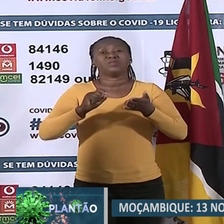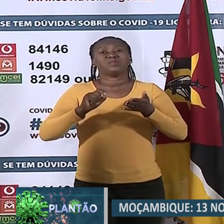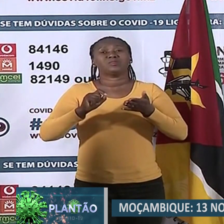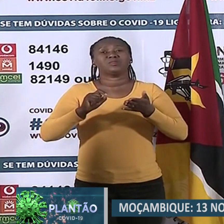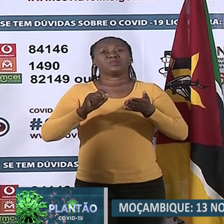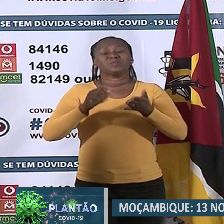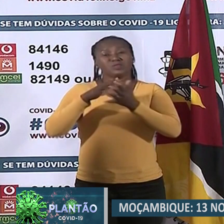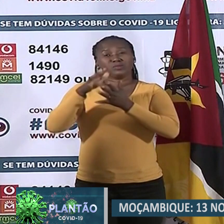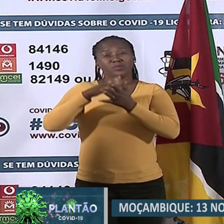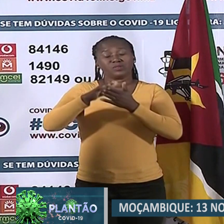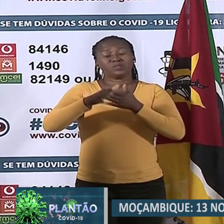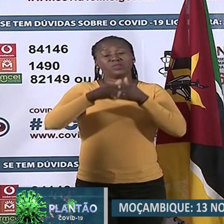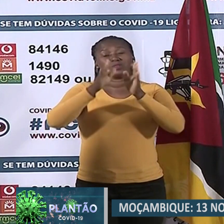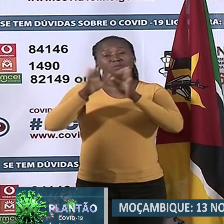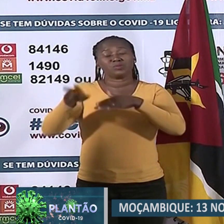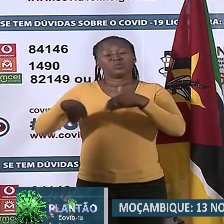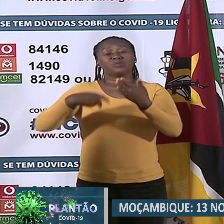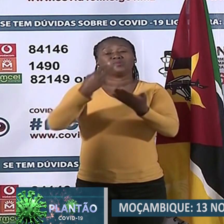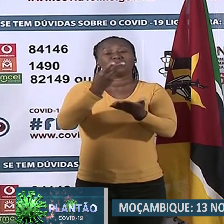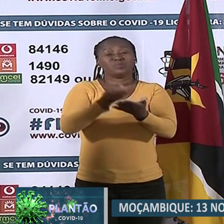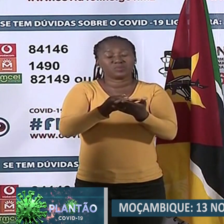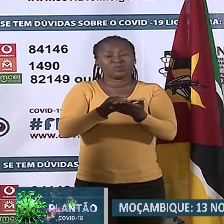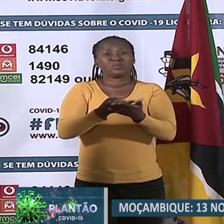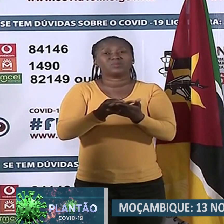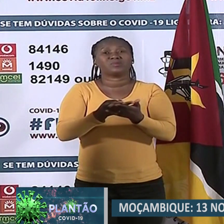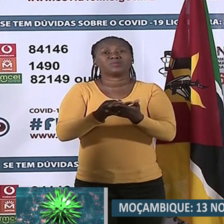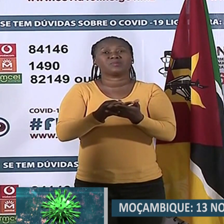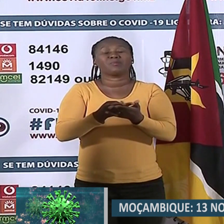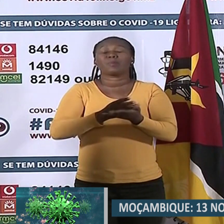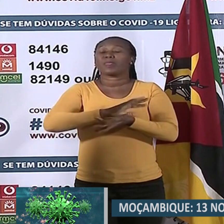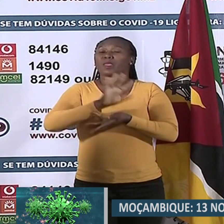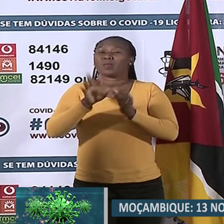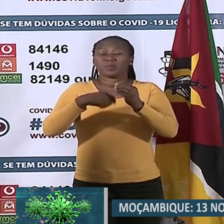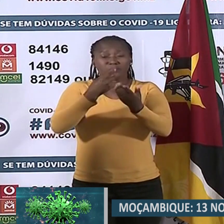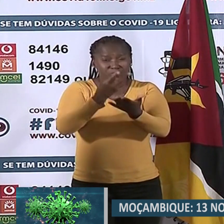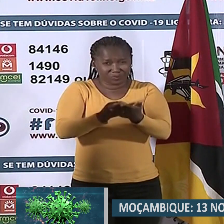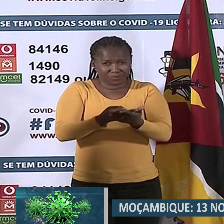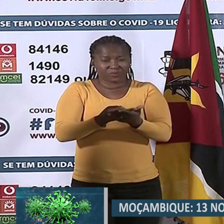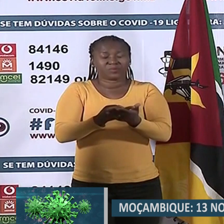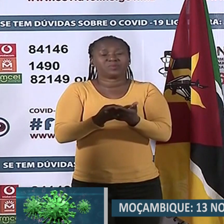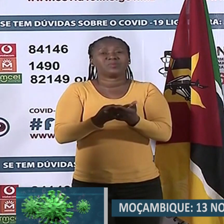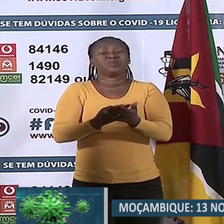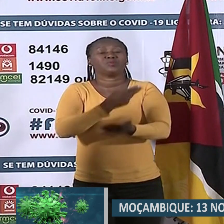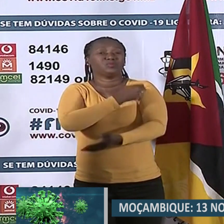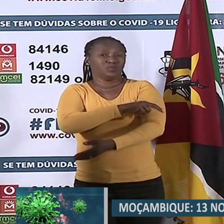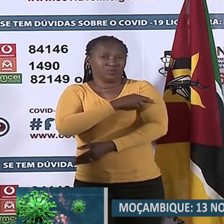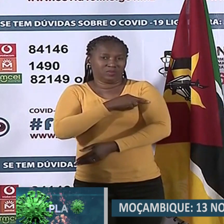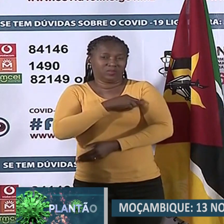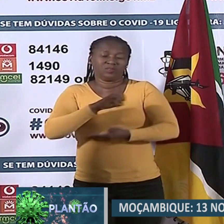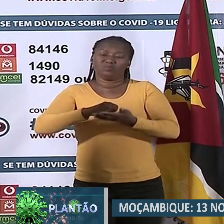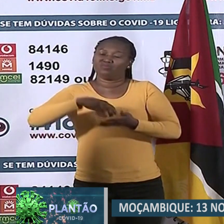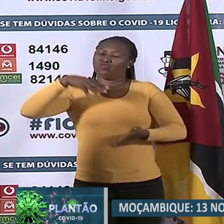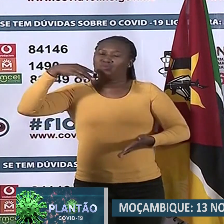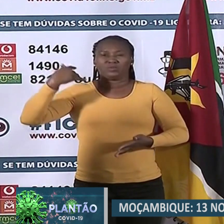internamento institucional. Mas, como foi dito, todo internamento institucional é, de facto, muito